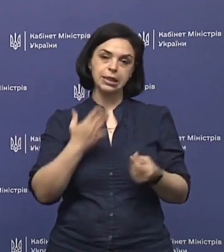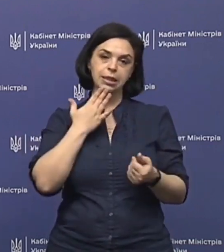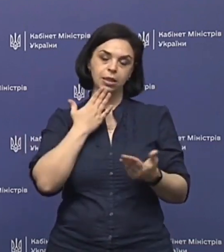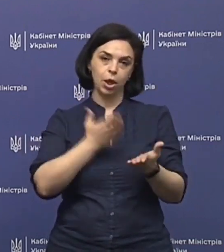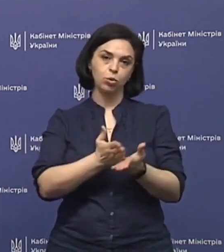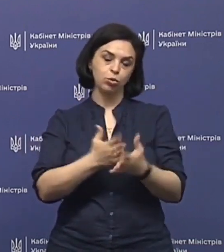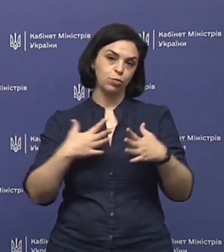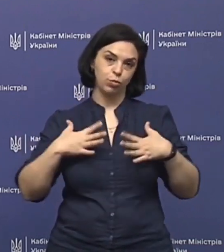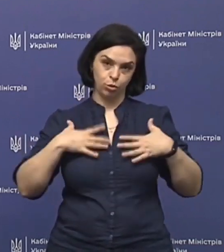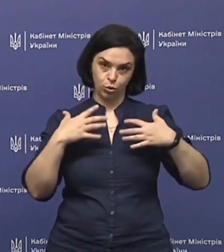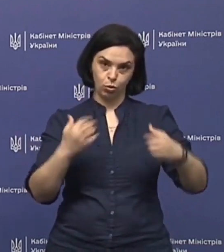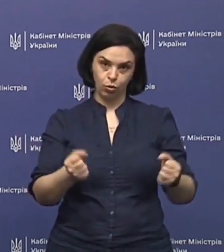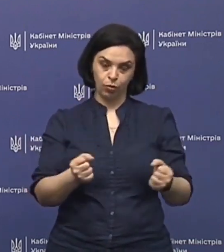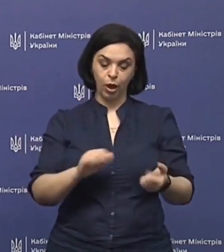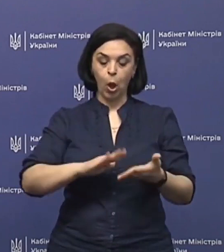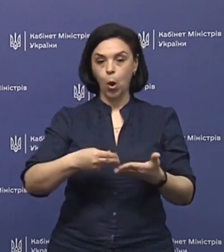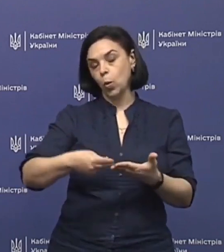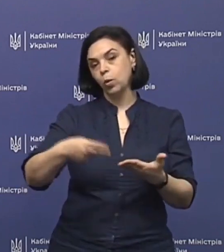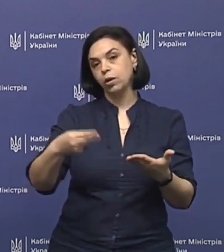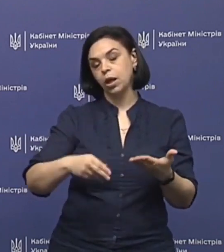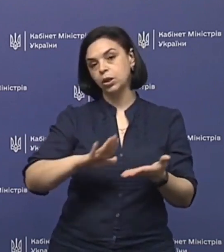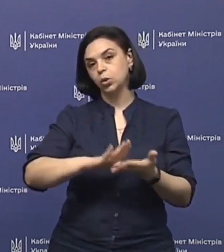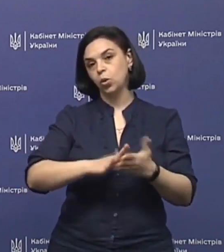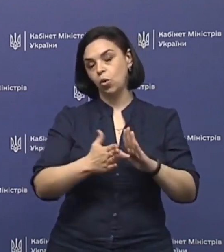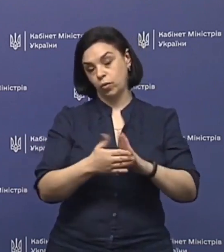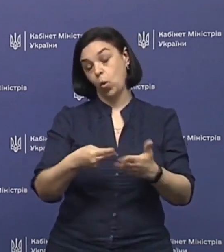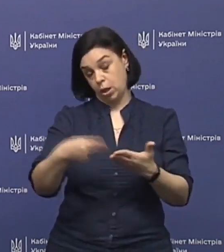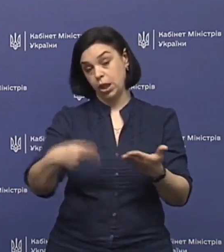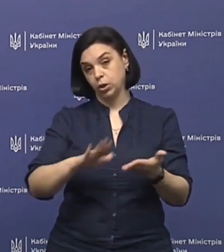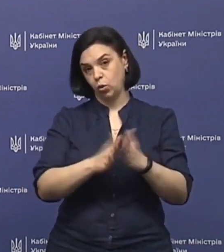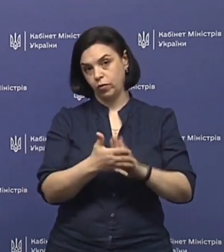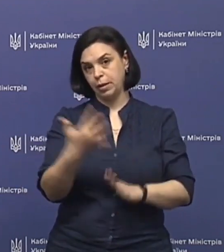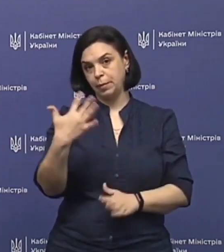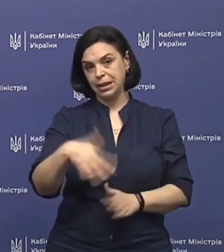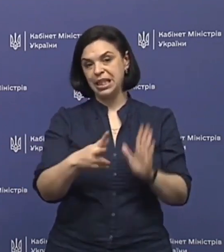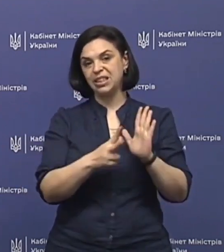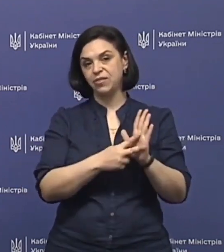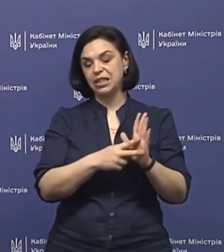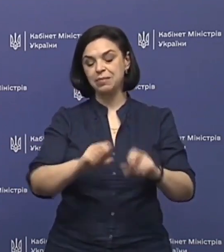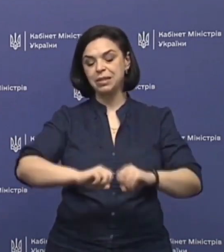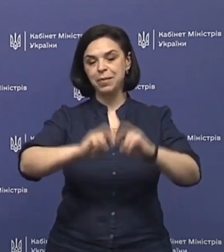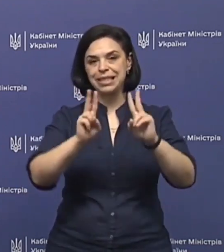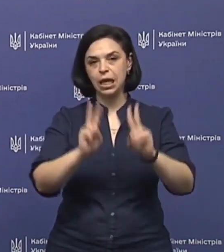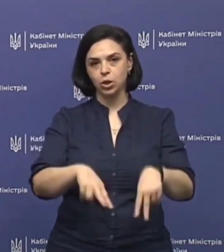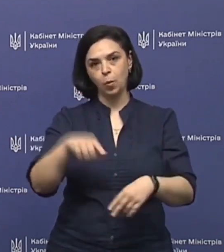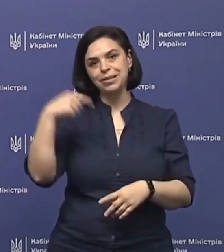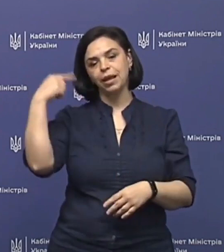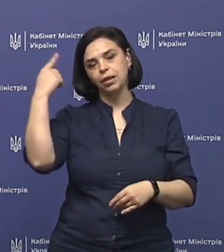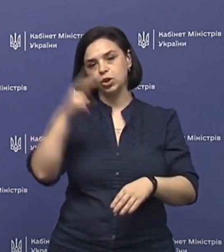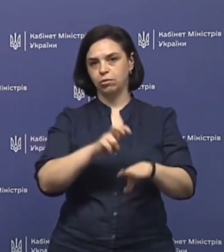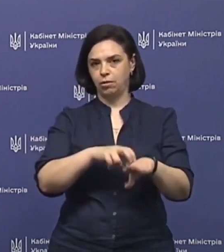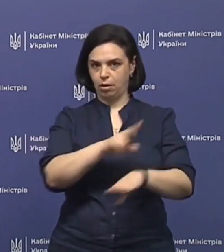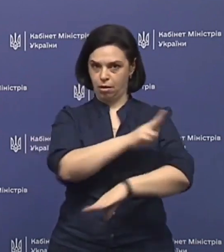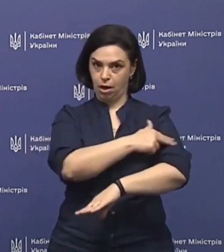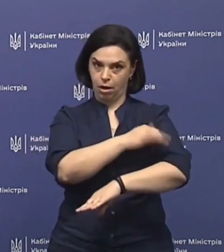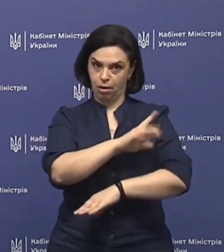Національною службою здоров'я укладено договори 58 спеціалізованих психіатричних